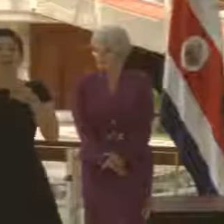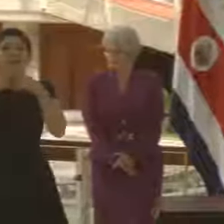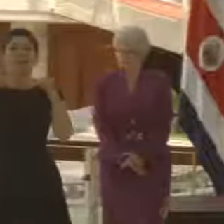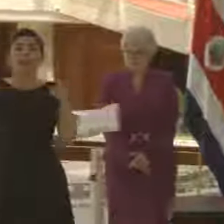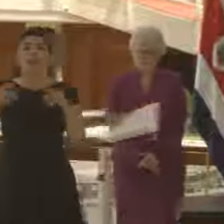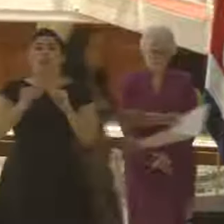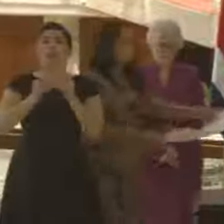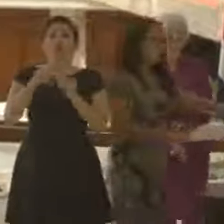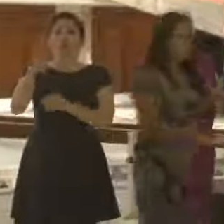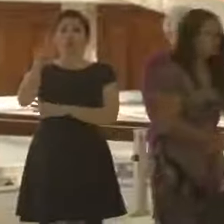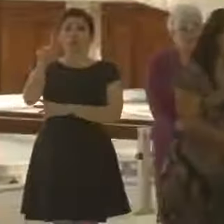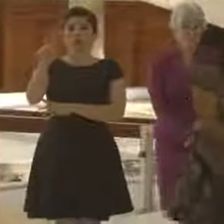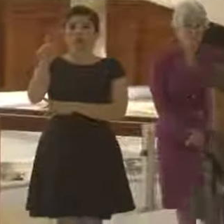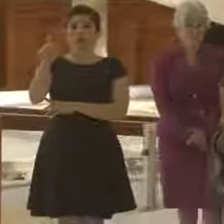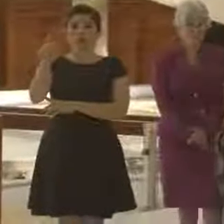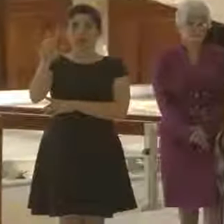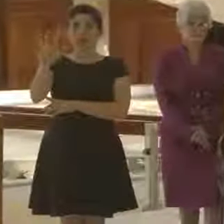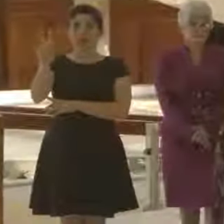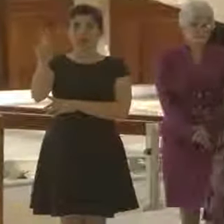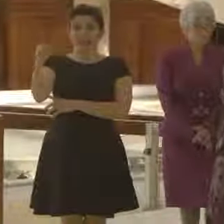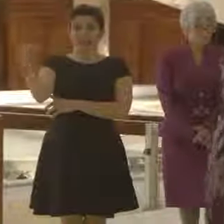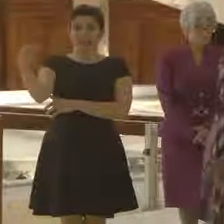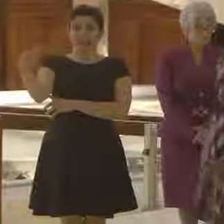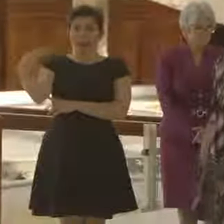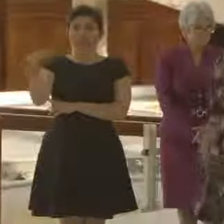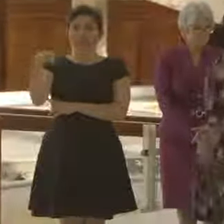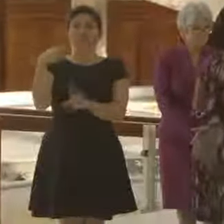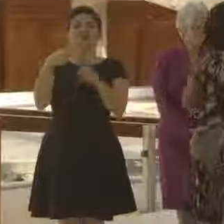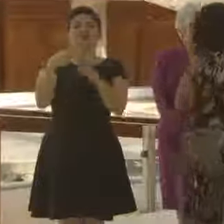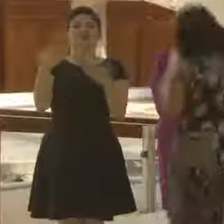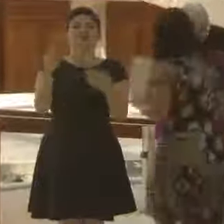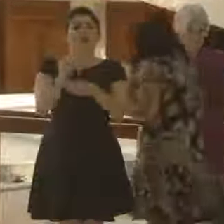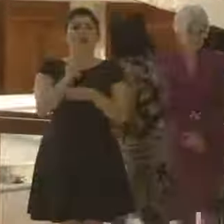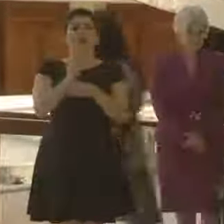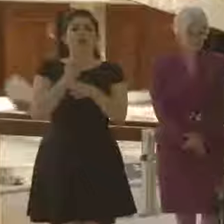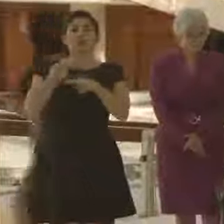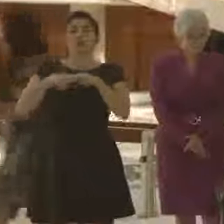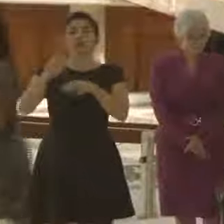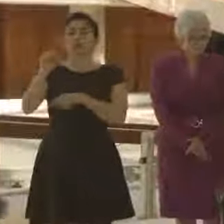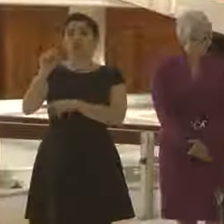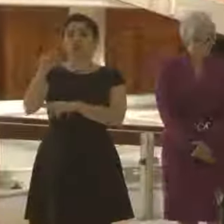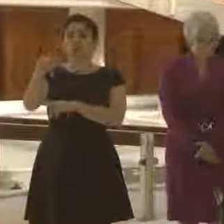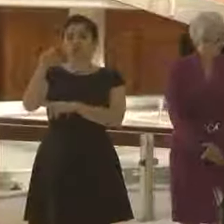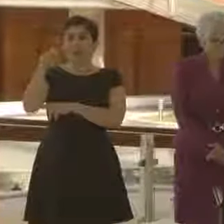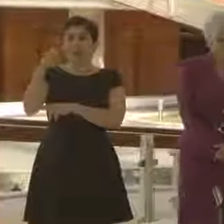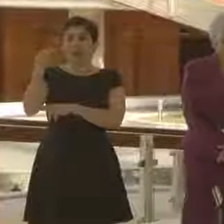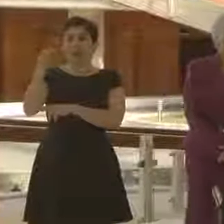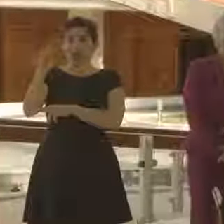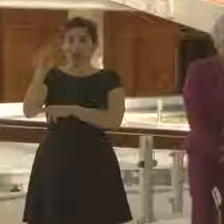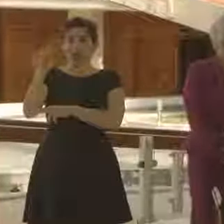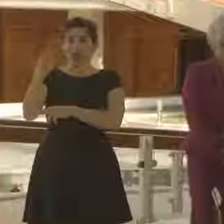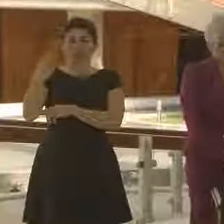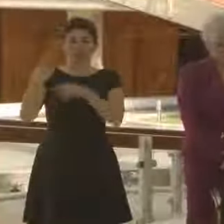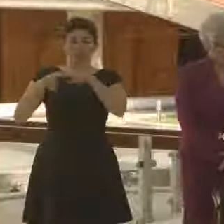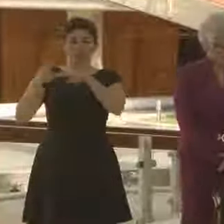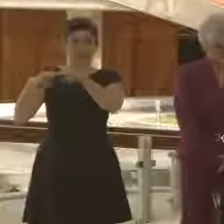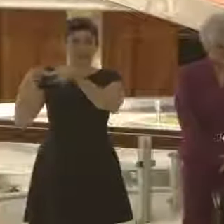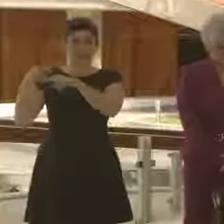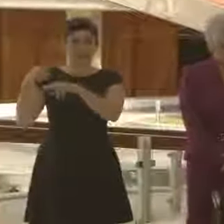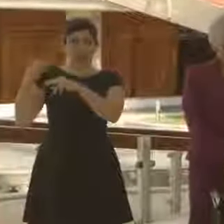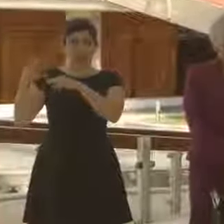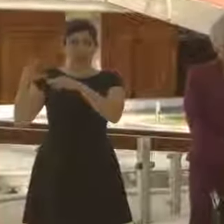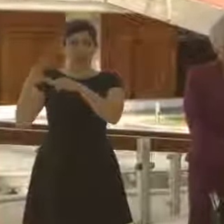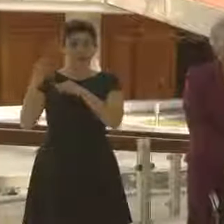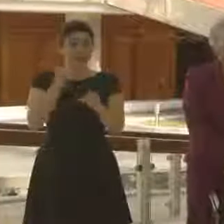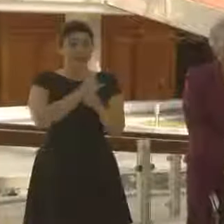4157-Gioganche sobre el uso de superávites. Se autoriza a las instituciones que